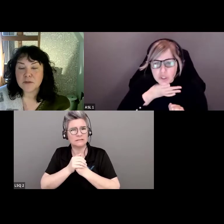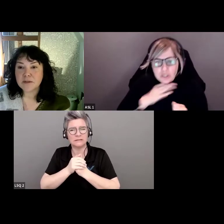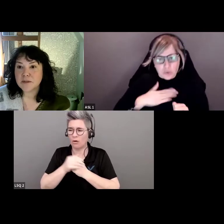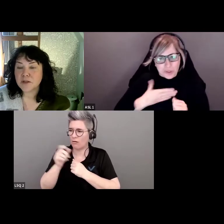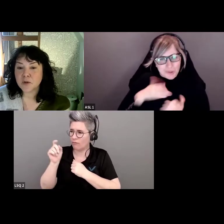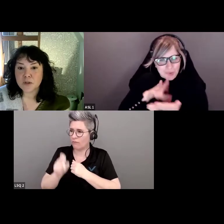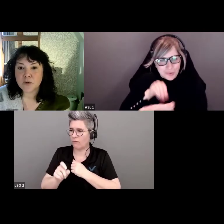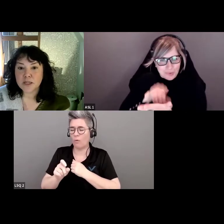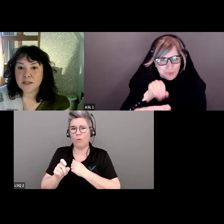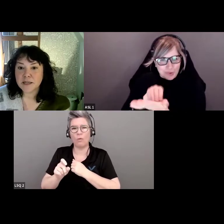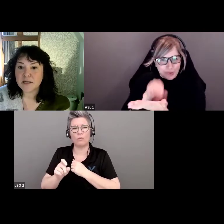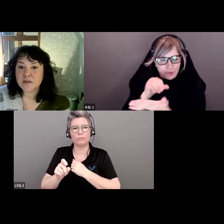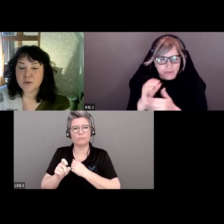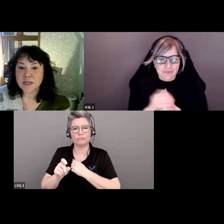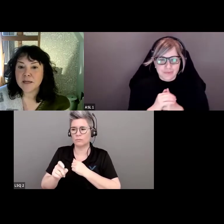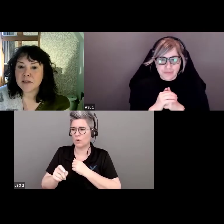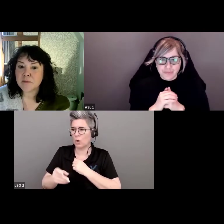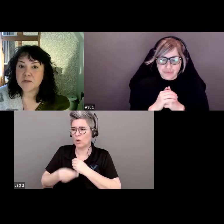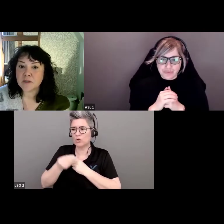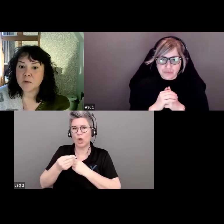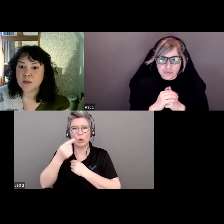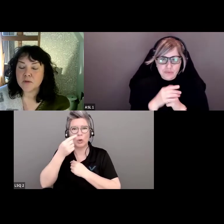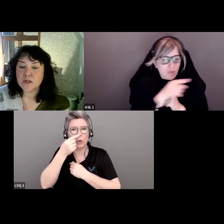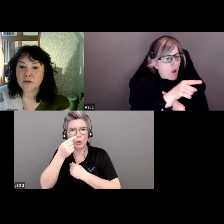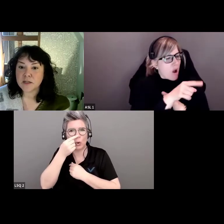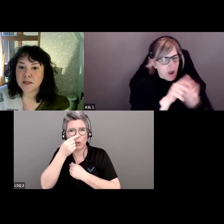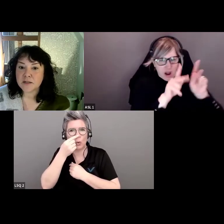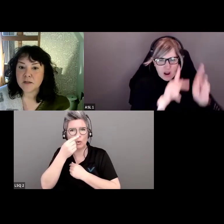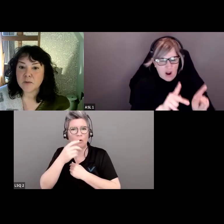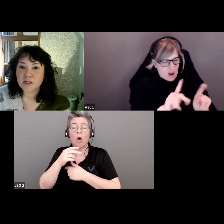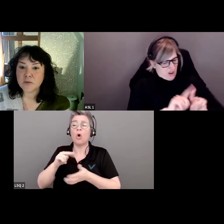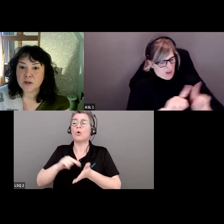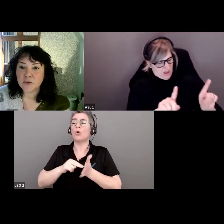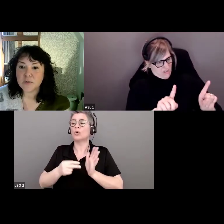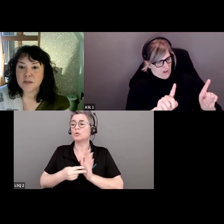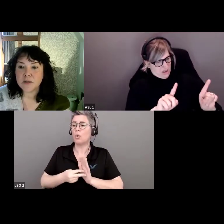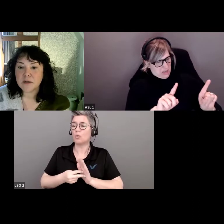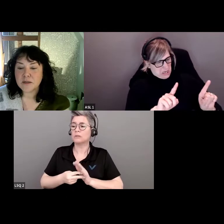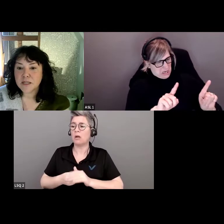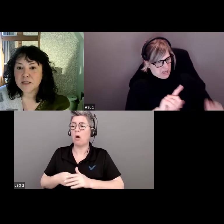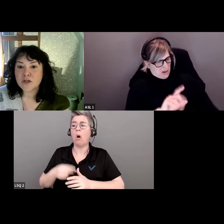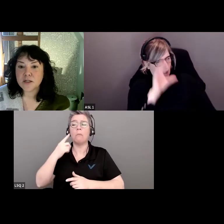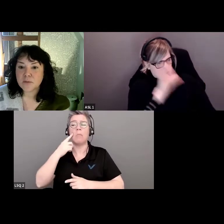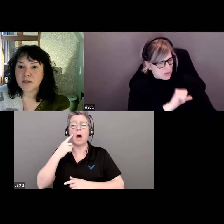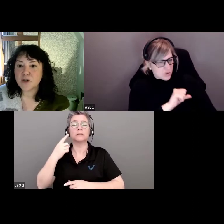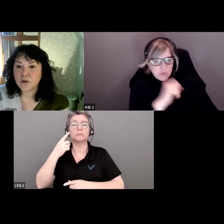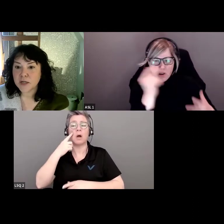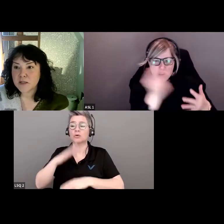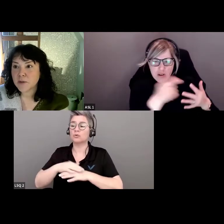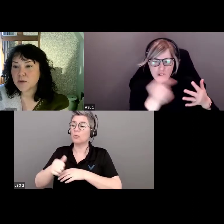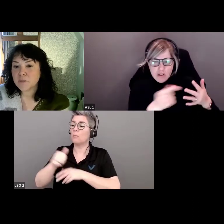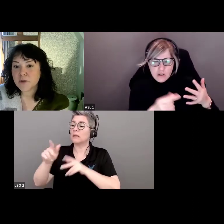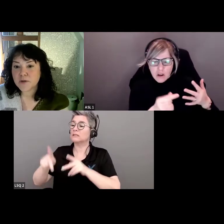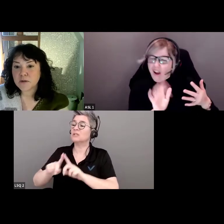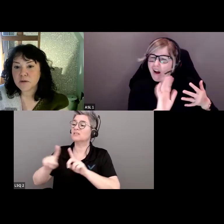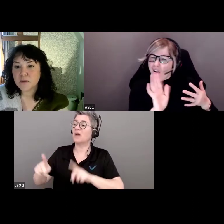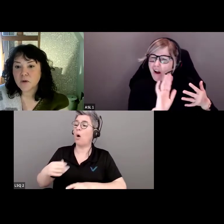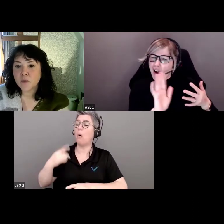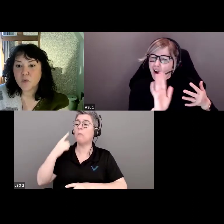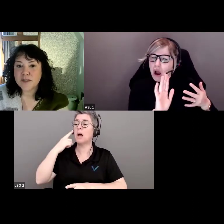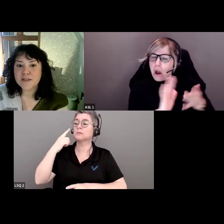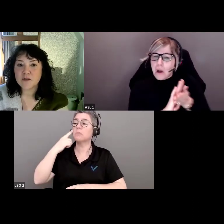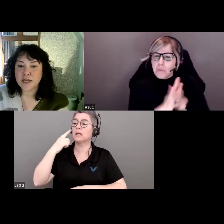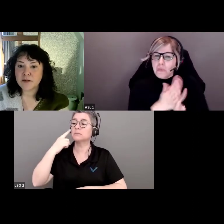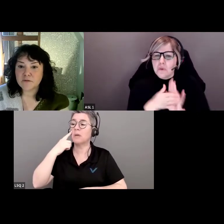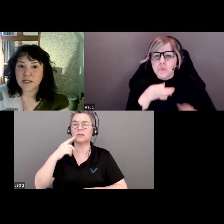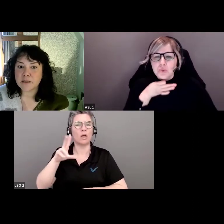susciter de la curiosité. Plutôt que de supposer des choses sur quelqu'un de différent, pourquoi ne